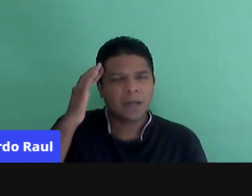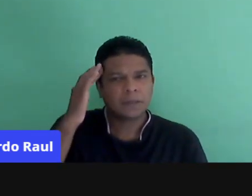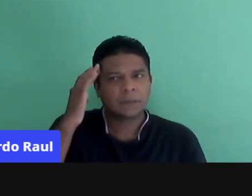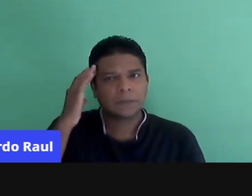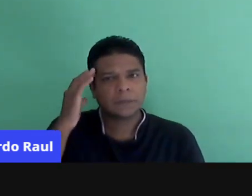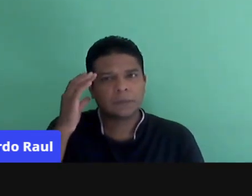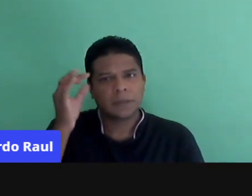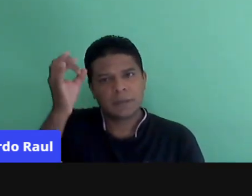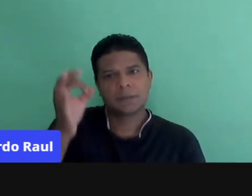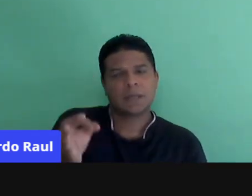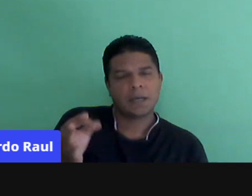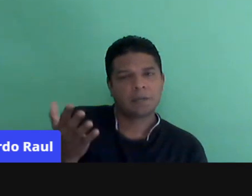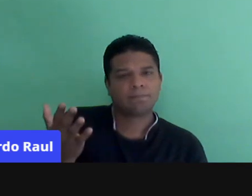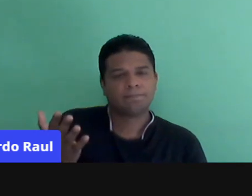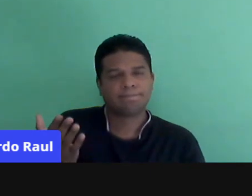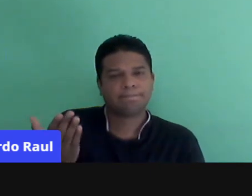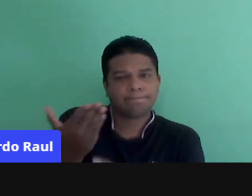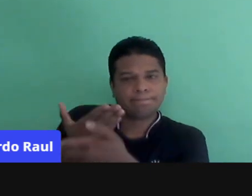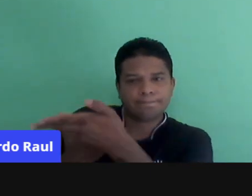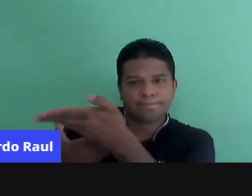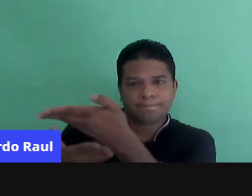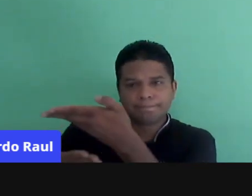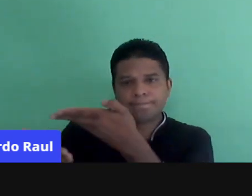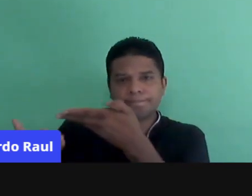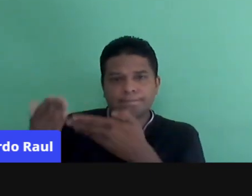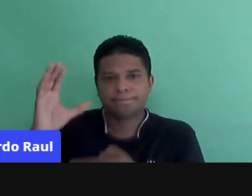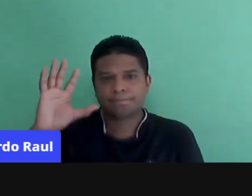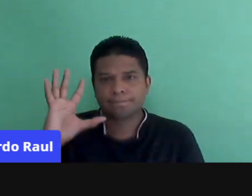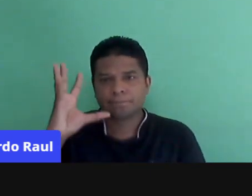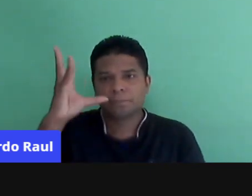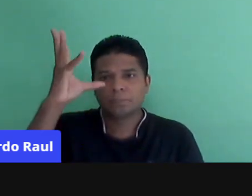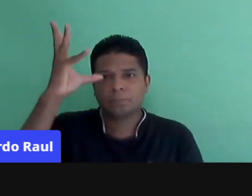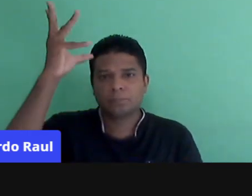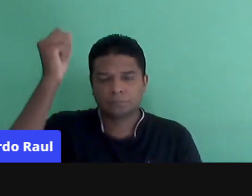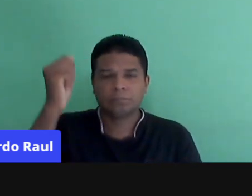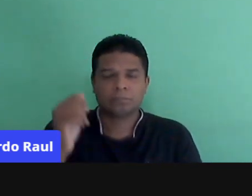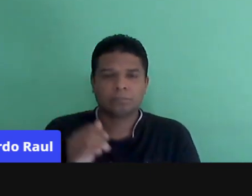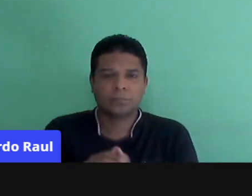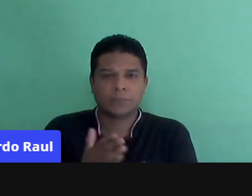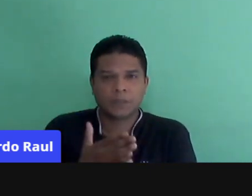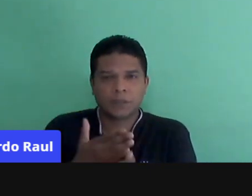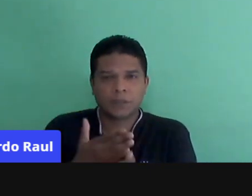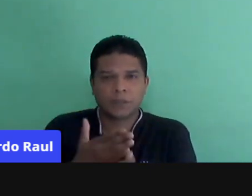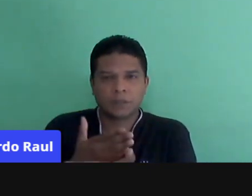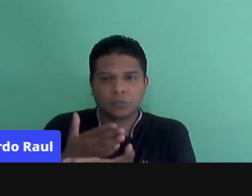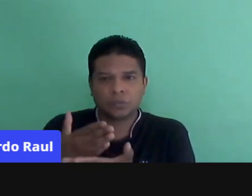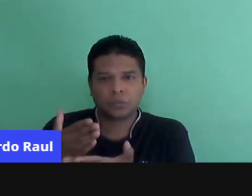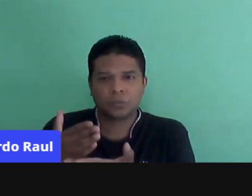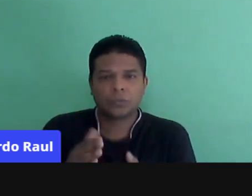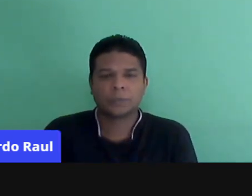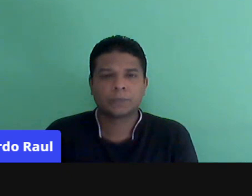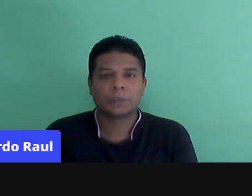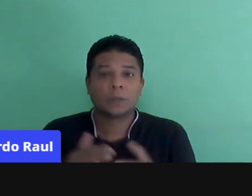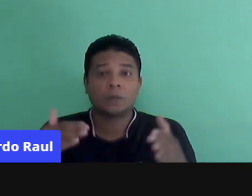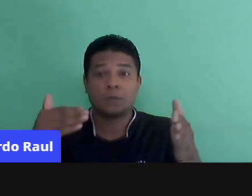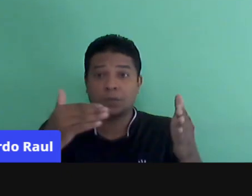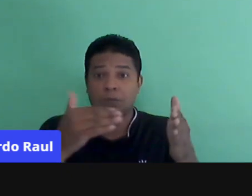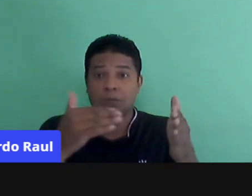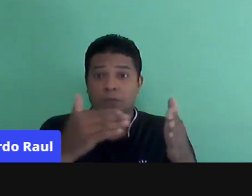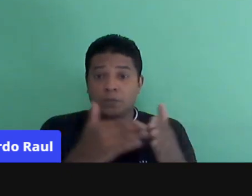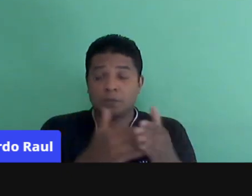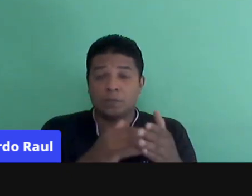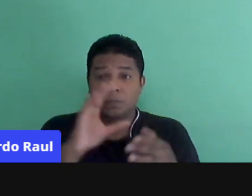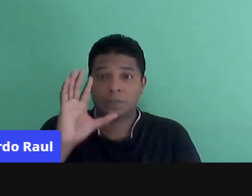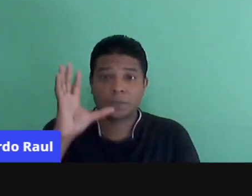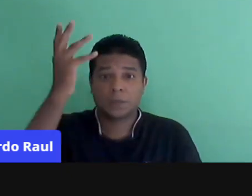Por que que tá certo? Então, essas mediações, elas acontecem ao longo de todas as fases. Para que, ao final, aconteça